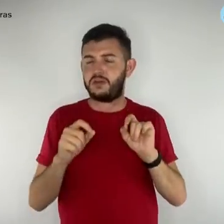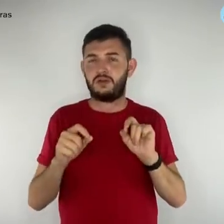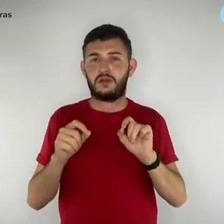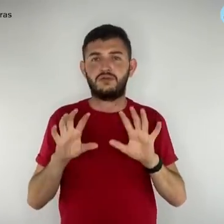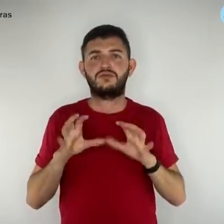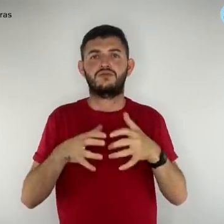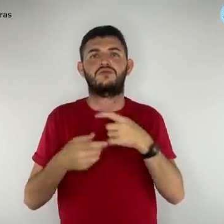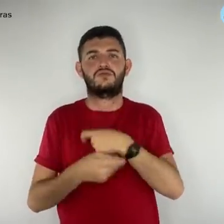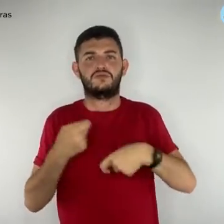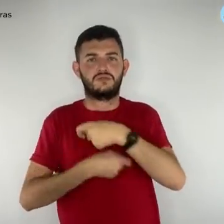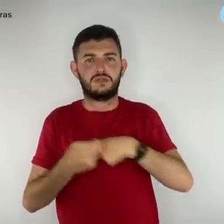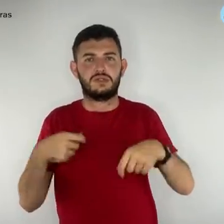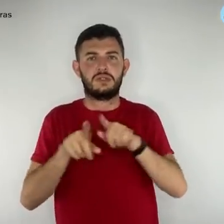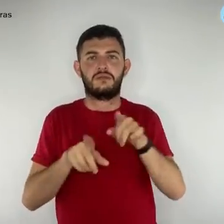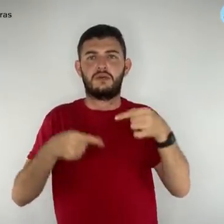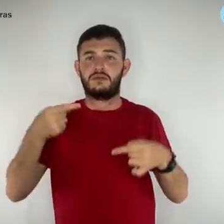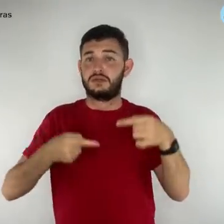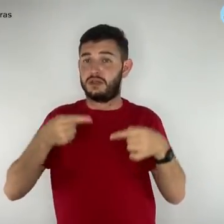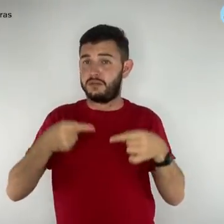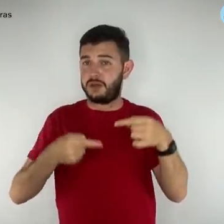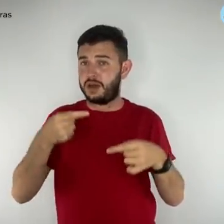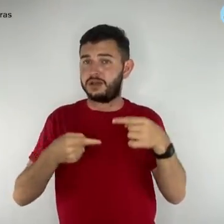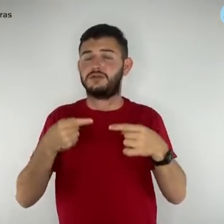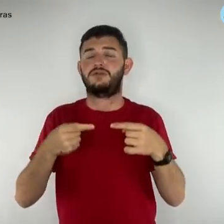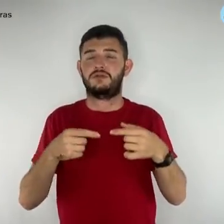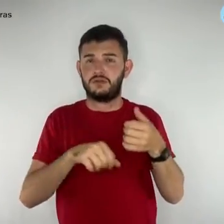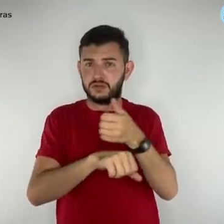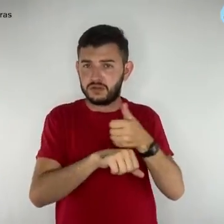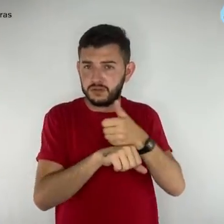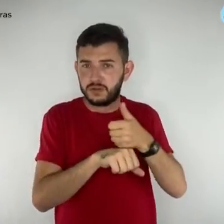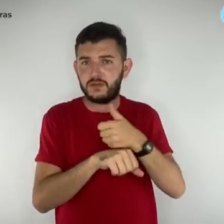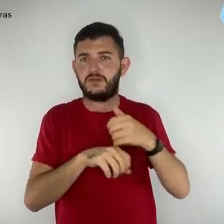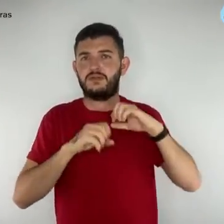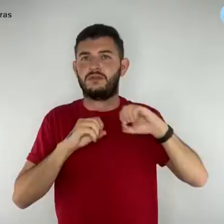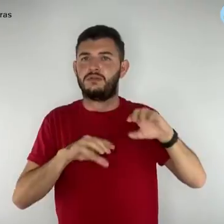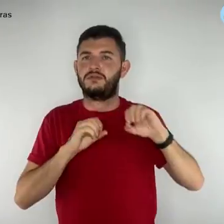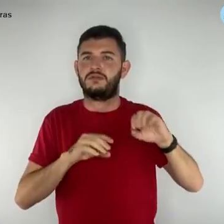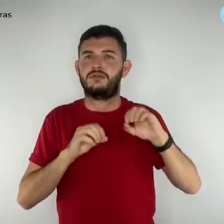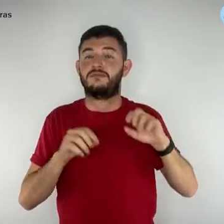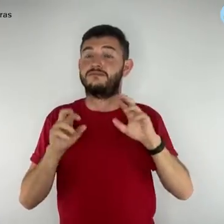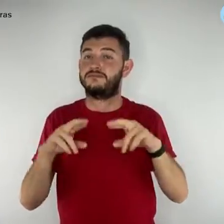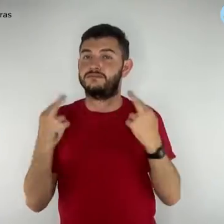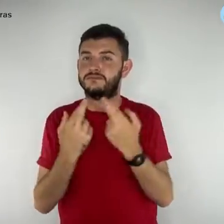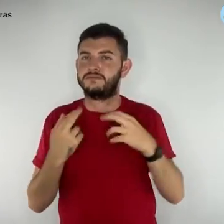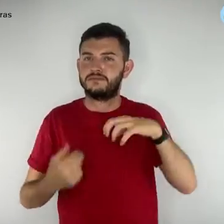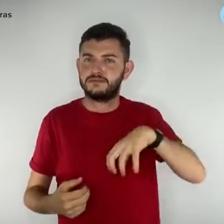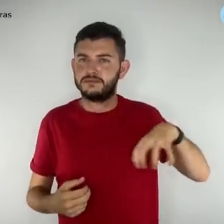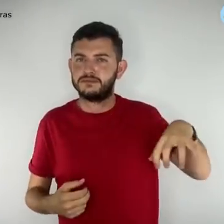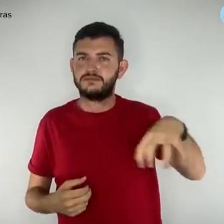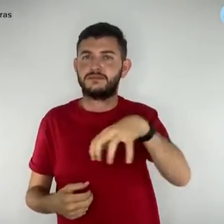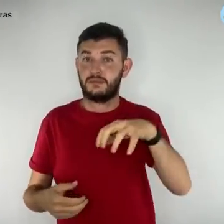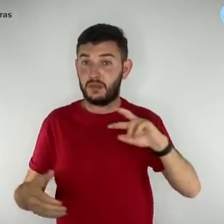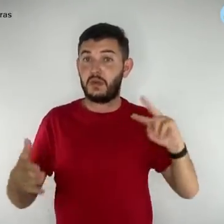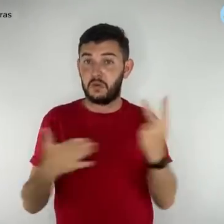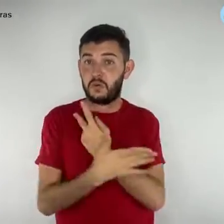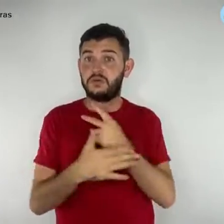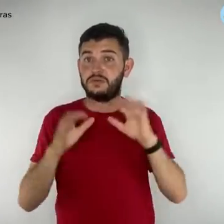negociação e aos debates internos da categoria. As Assembleias Regionais estão acontecendo